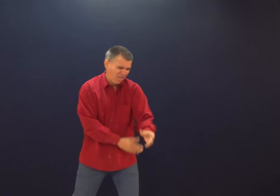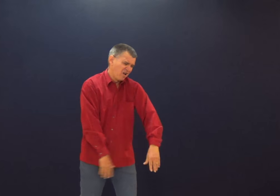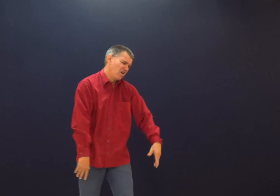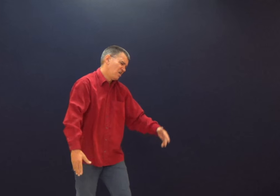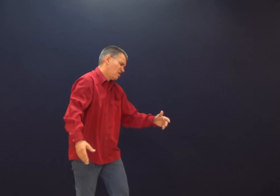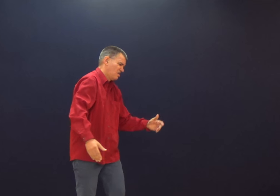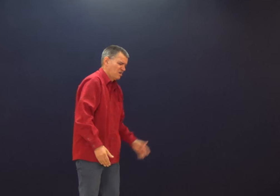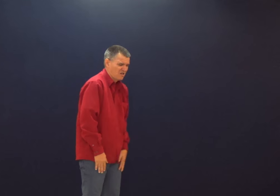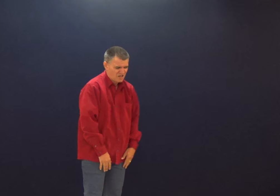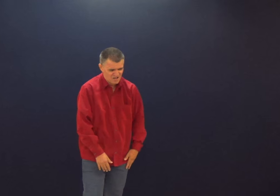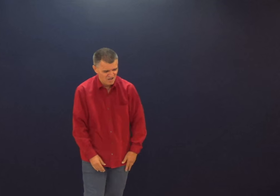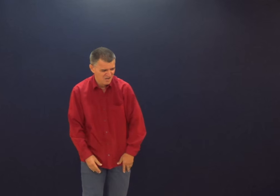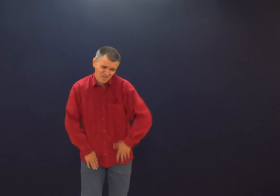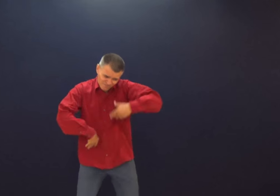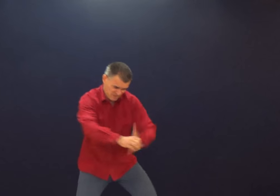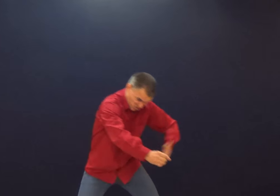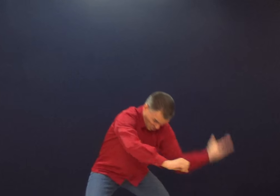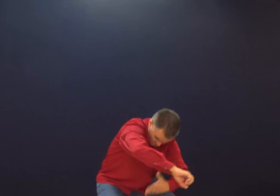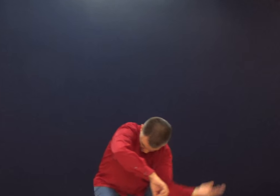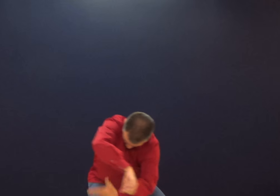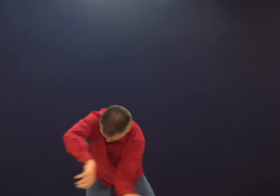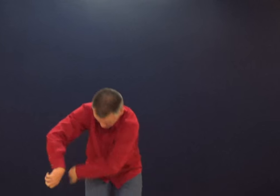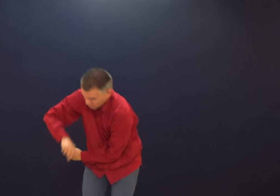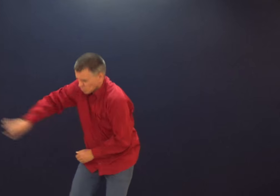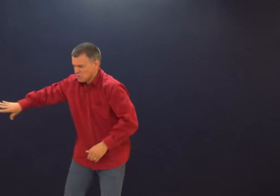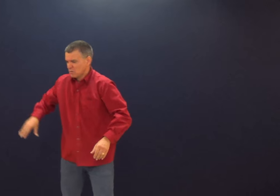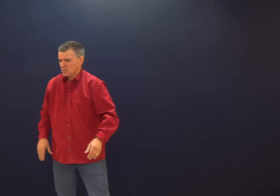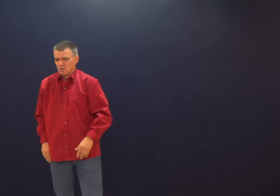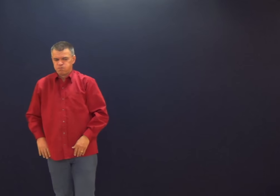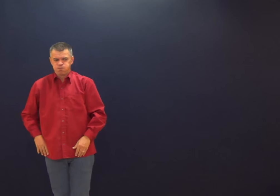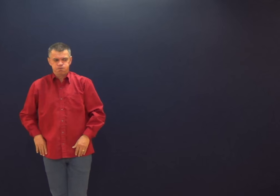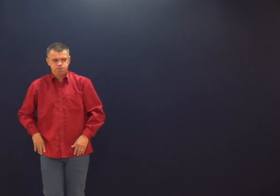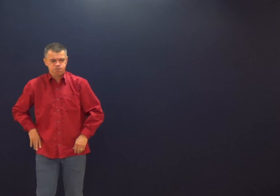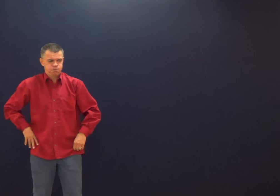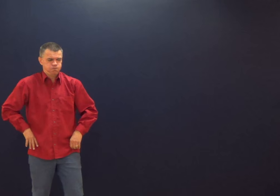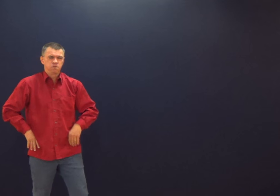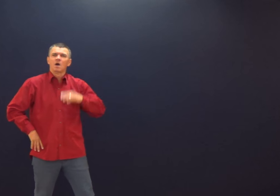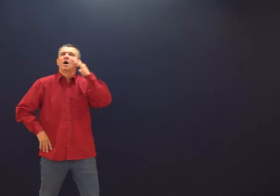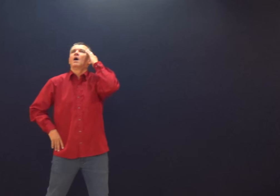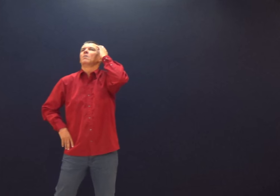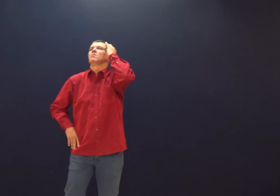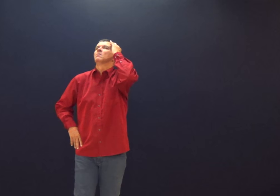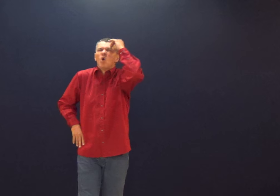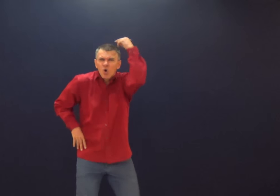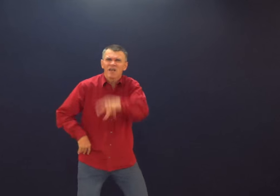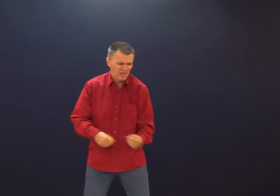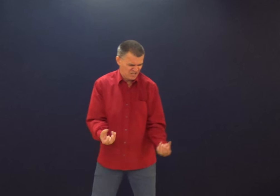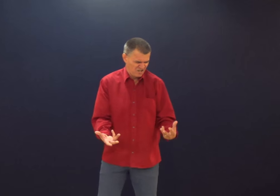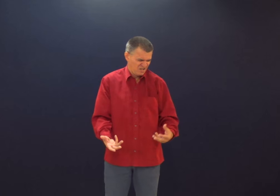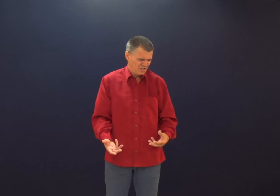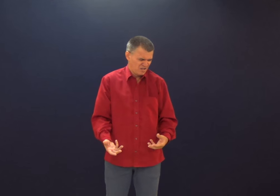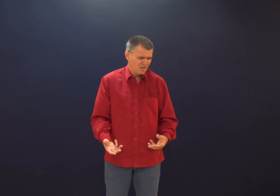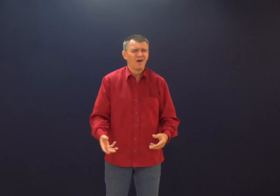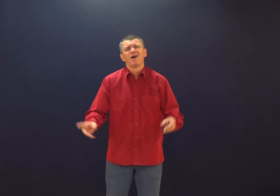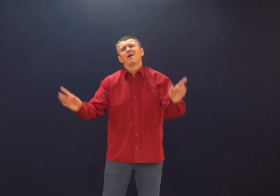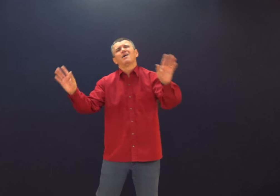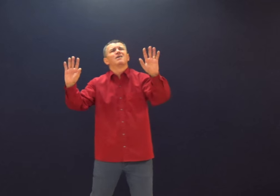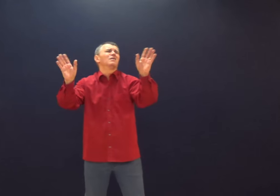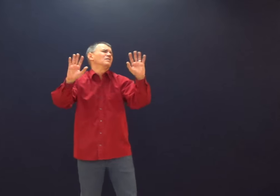continua crescendo, e você não sabe o que está acontecendo. E corta, corta, corta, faz a limpeza, aí nasce mato de novo.